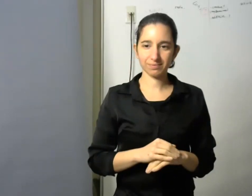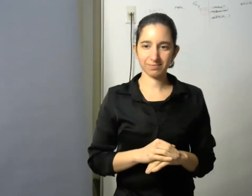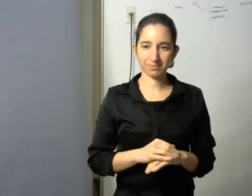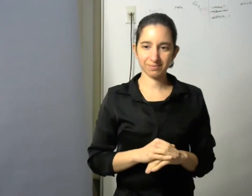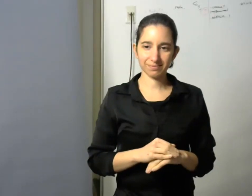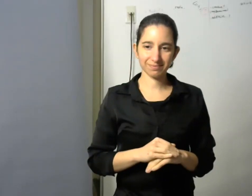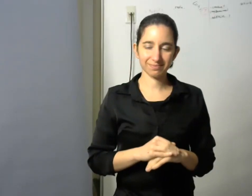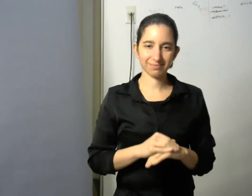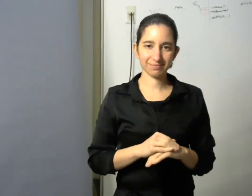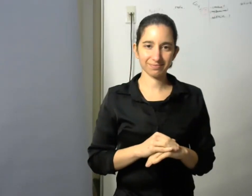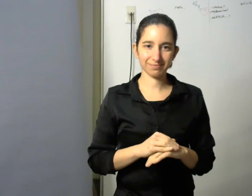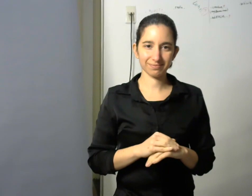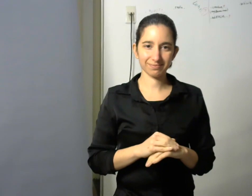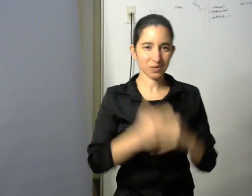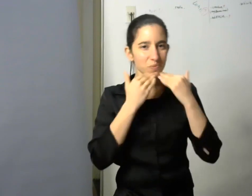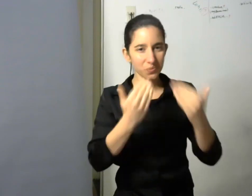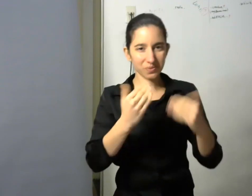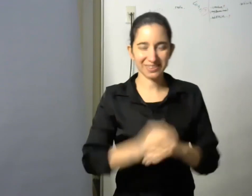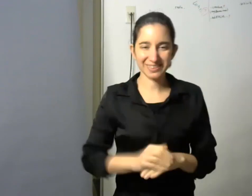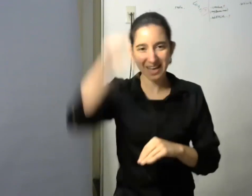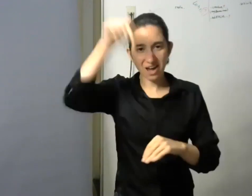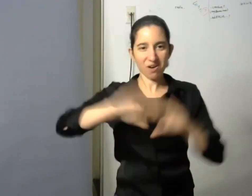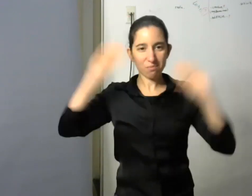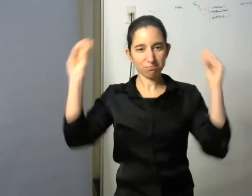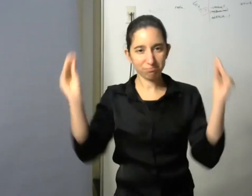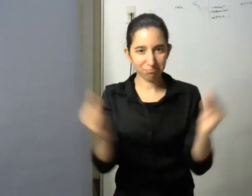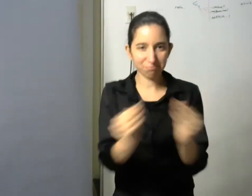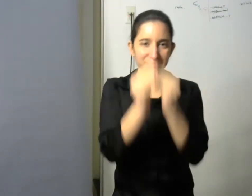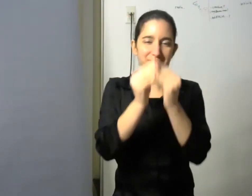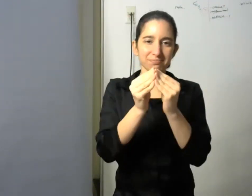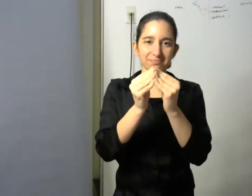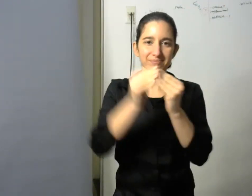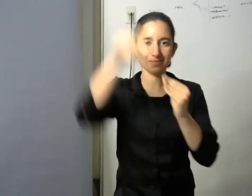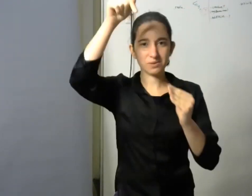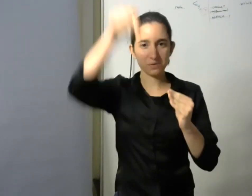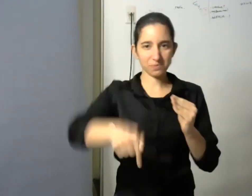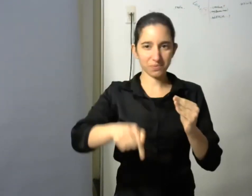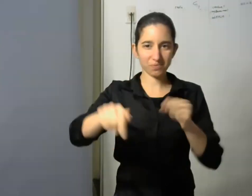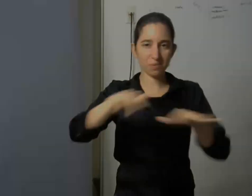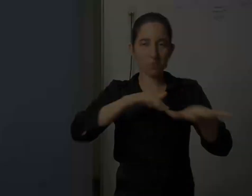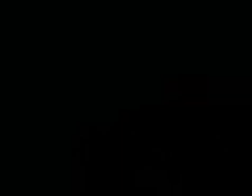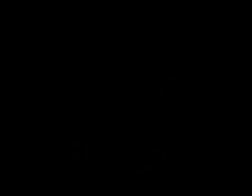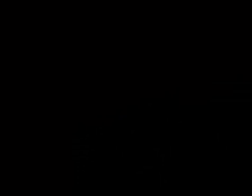y bueno terminamos acá compartiendo este hermoso evento gracias